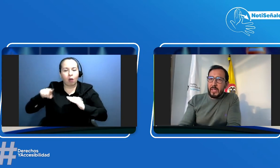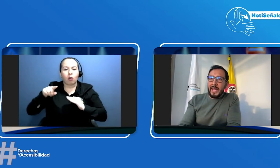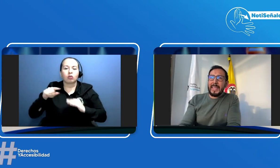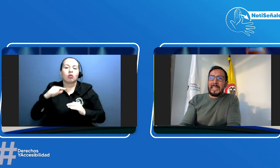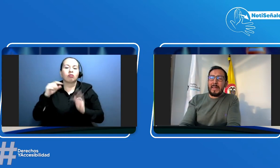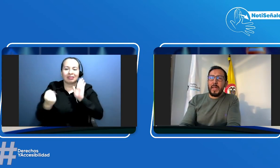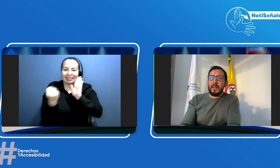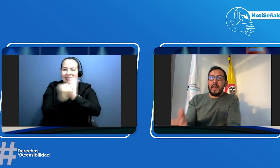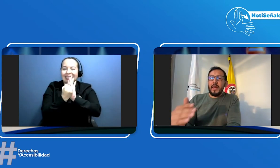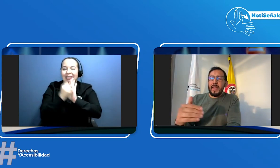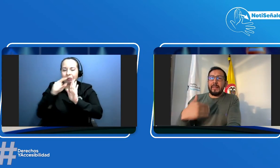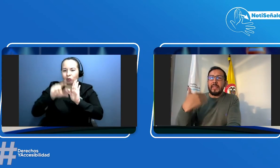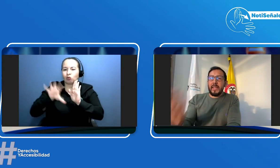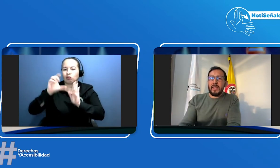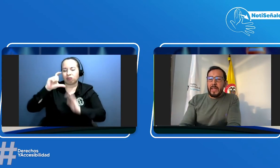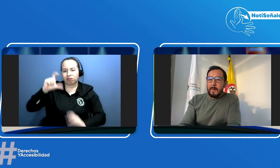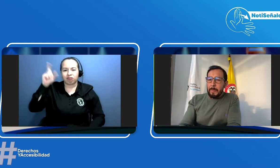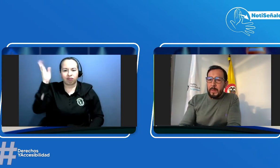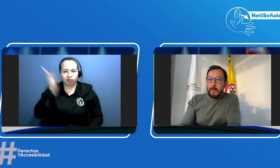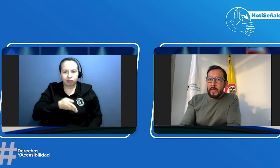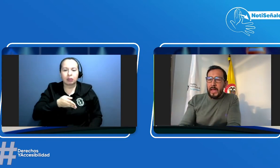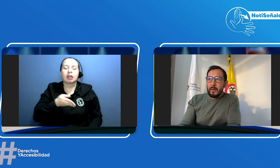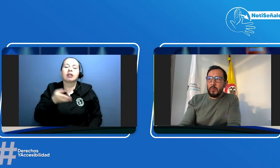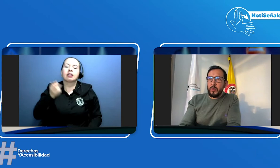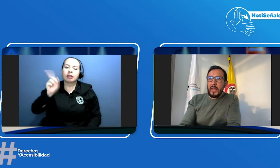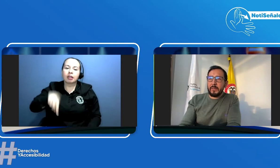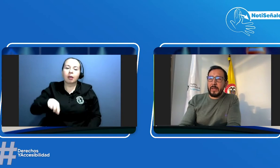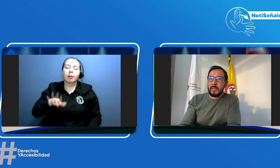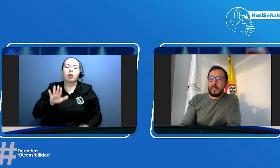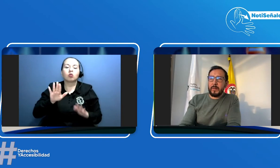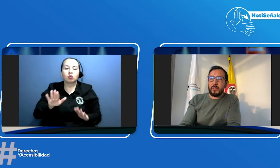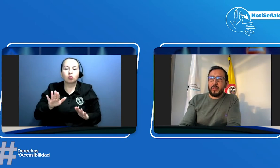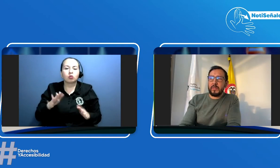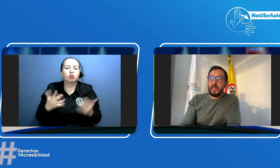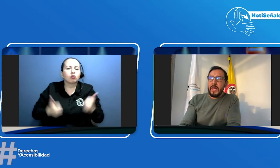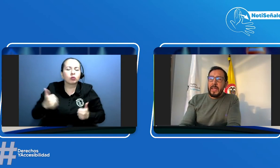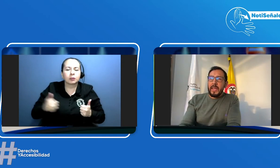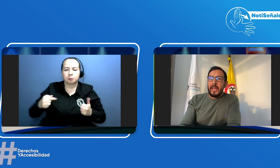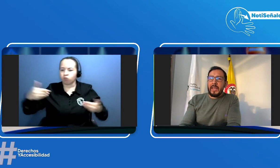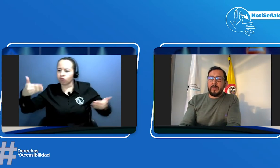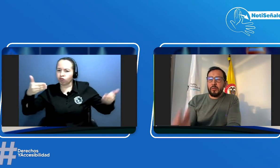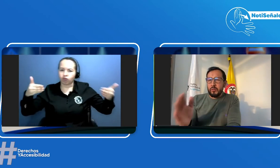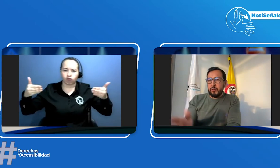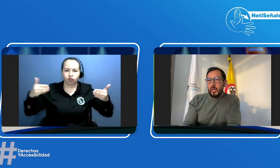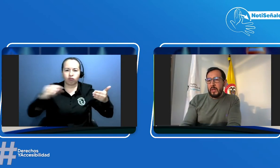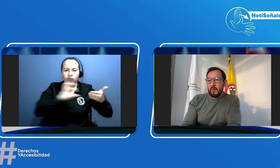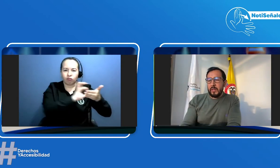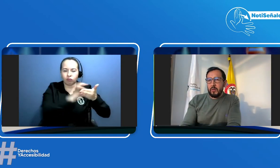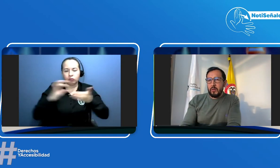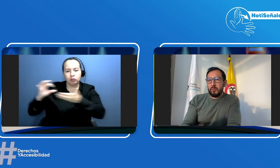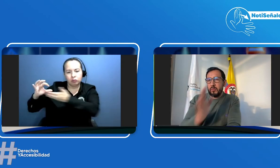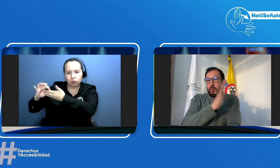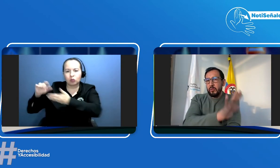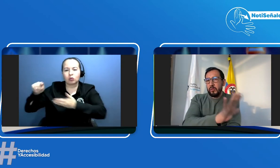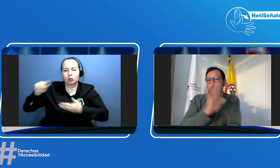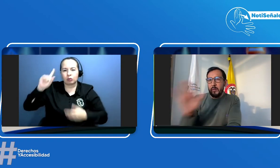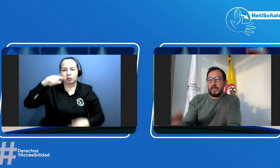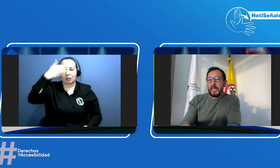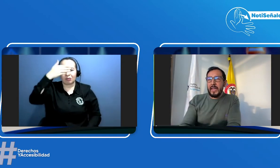también tener las respectivas adaptaciones en las motos en lo que son los espejos laterales